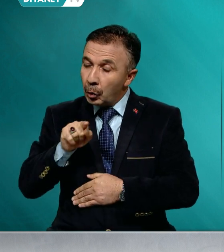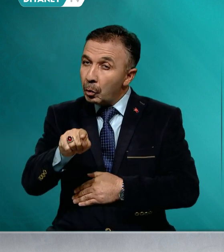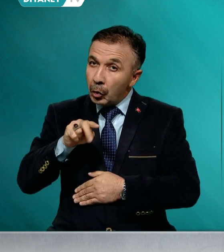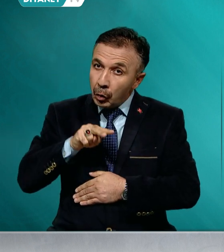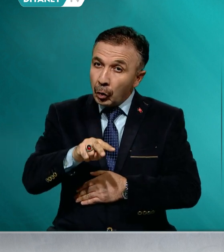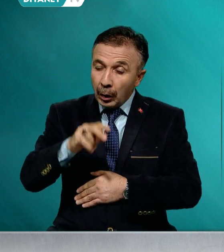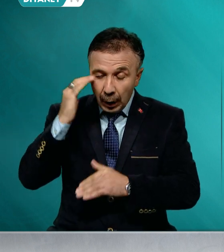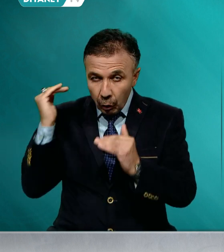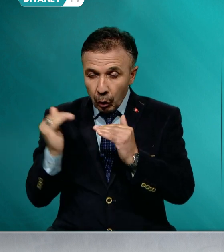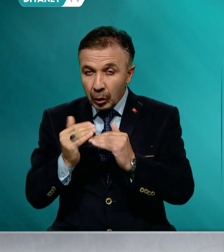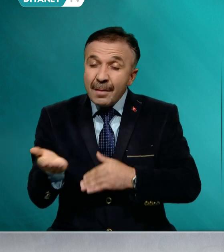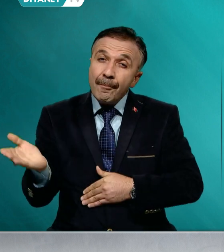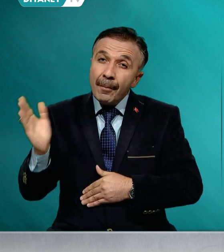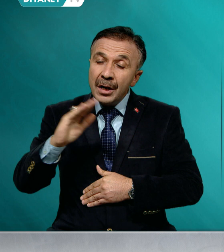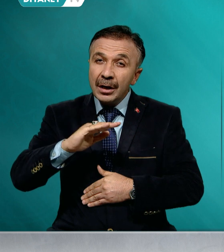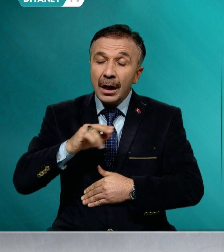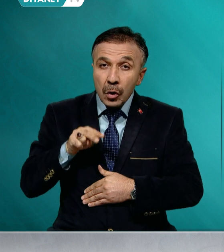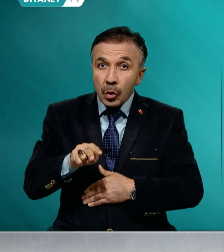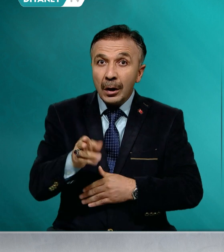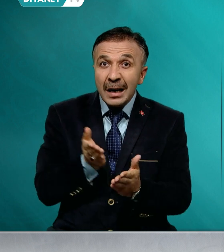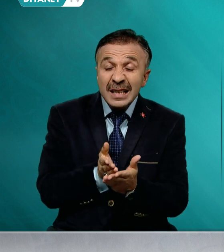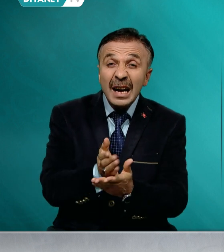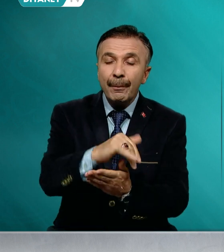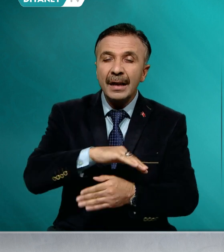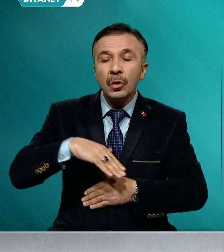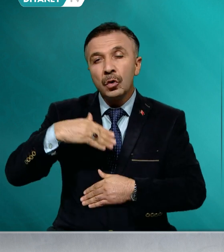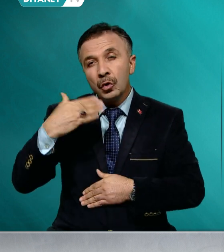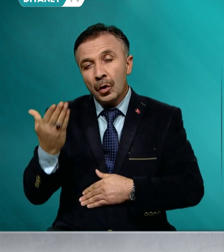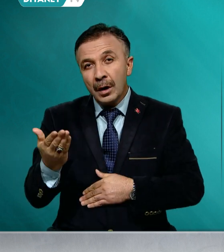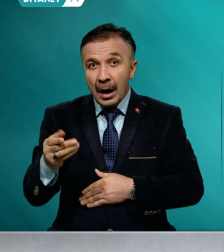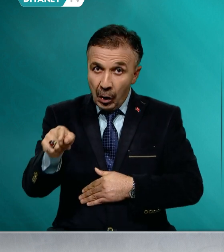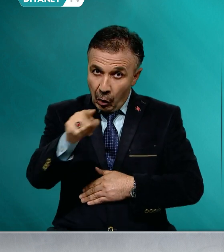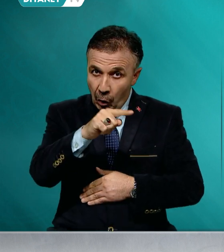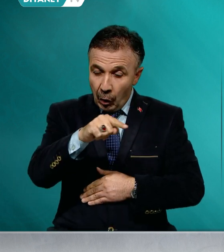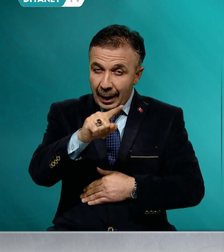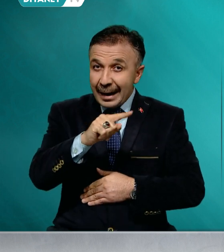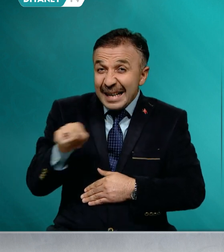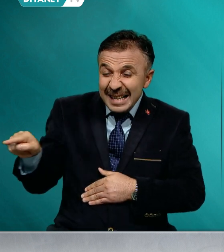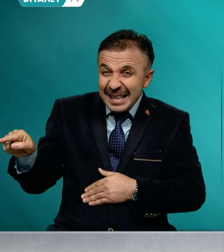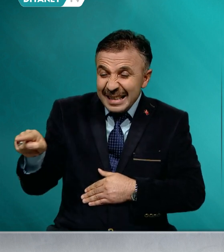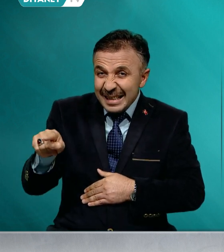yollara sapmayın. Sonra onlar sizi Allah'ın yolundan ayırır.